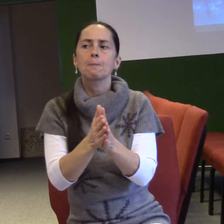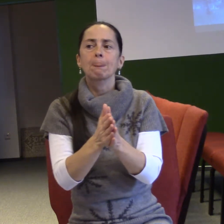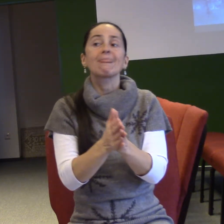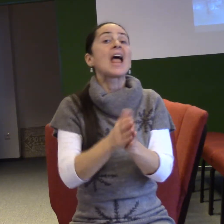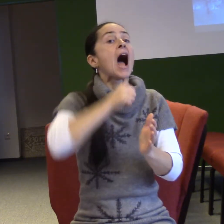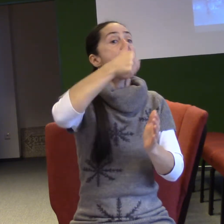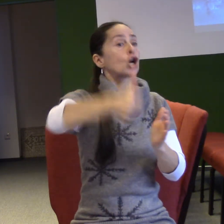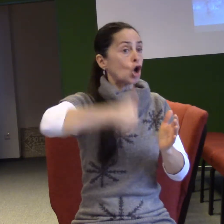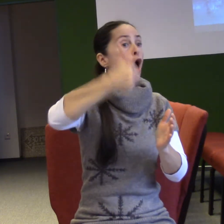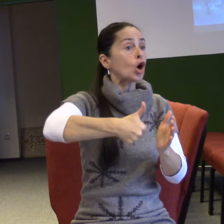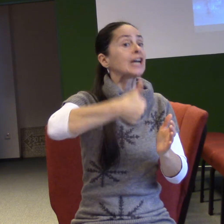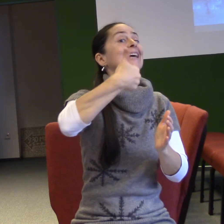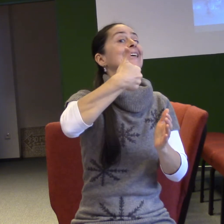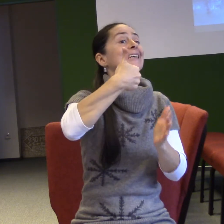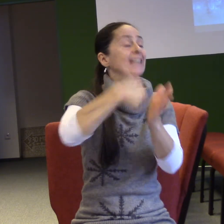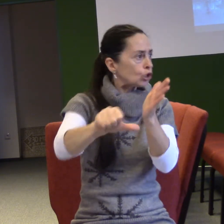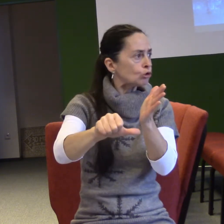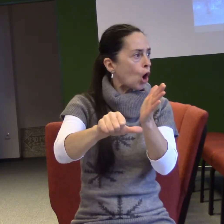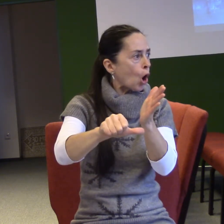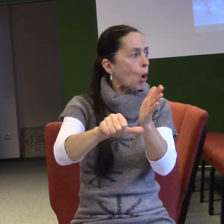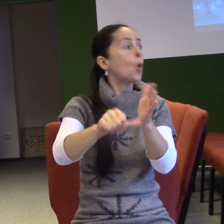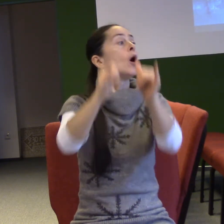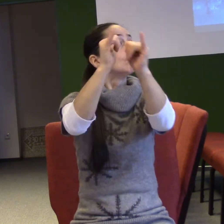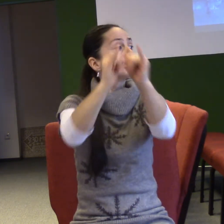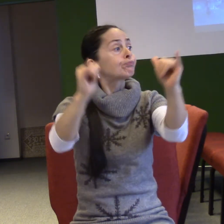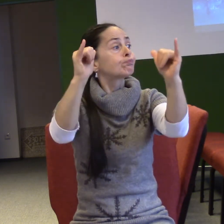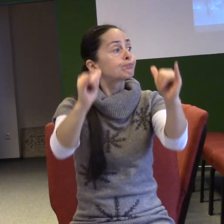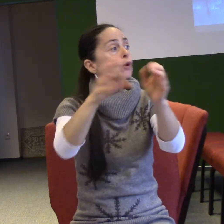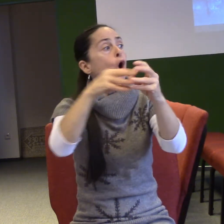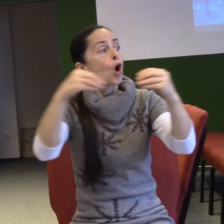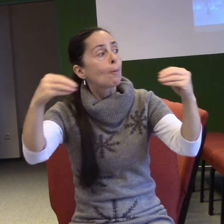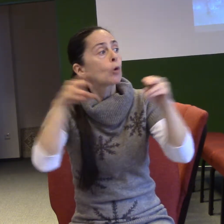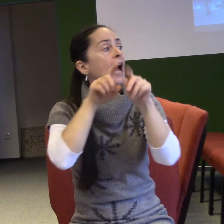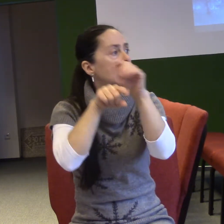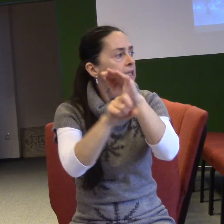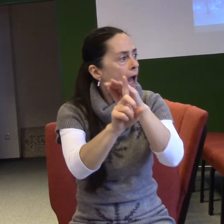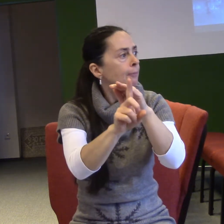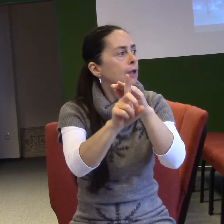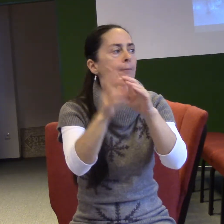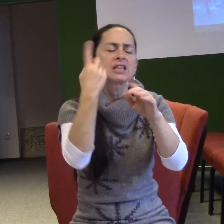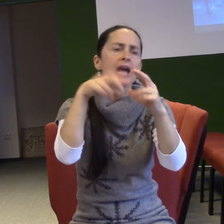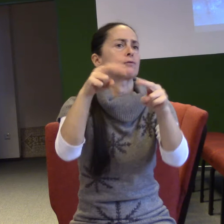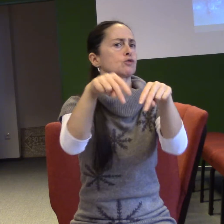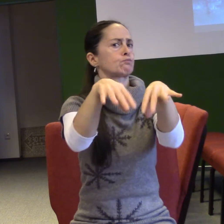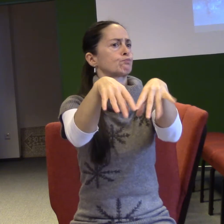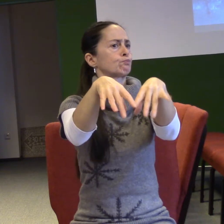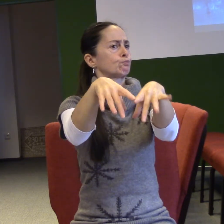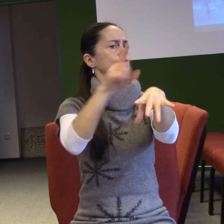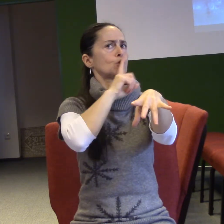vcházelo do svatyně svatých za oponu, kde byla archa smouvy a ta byla ta největší boží přítomnost. Když kněži